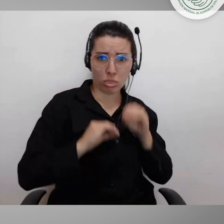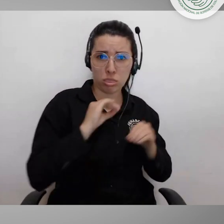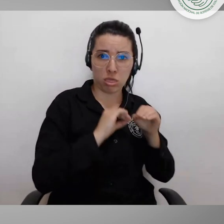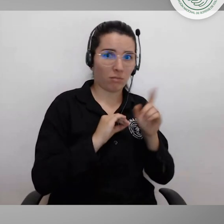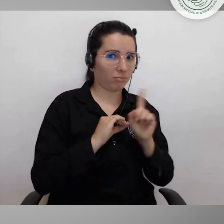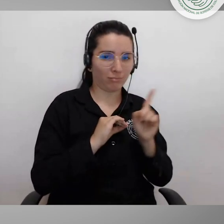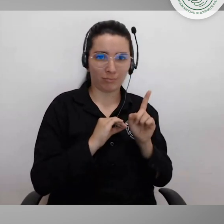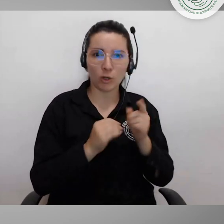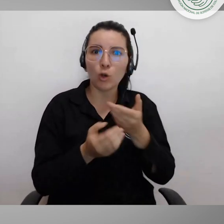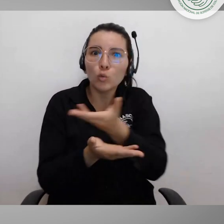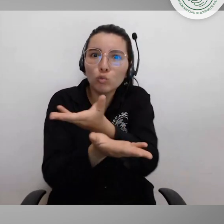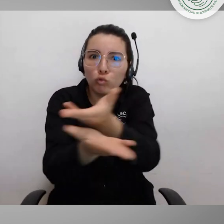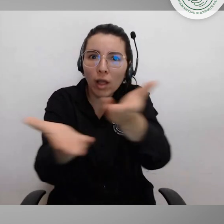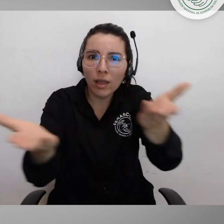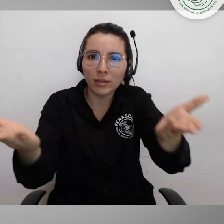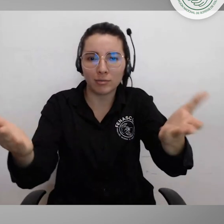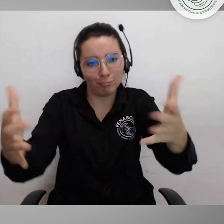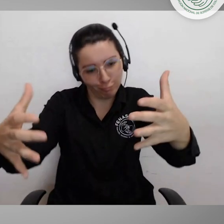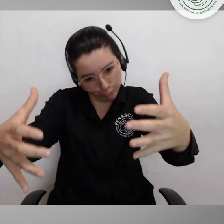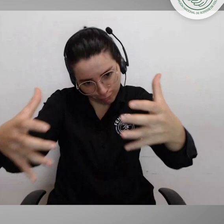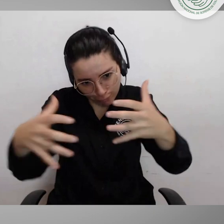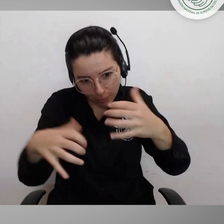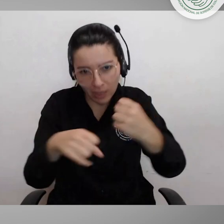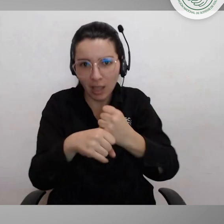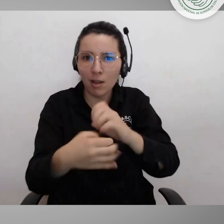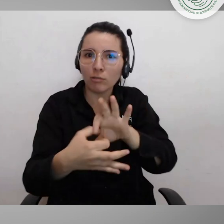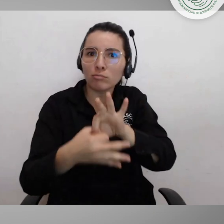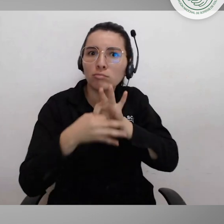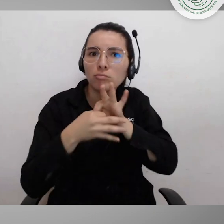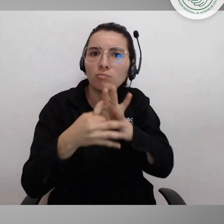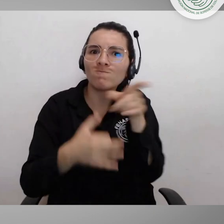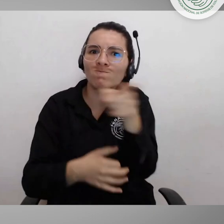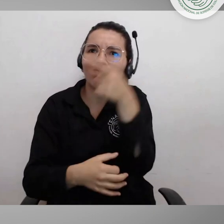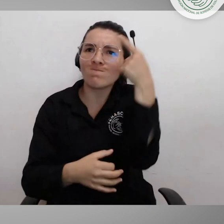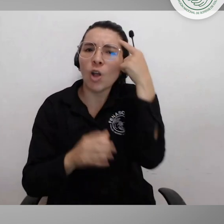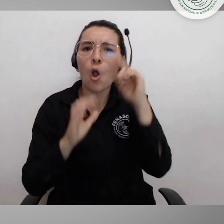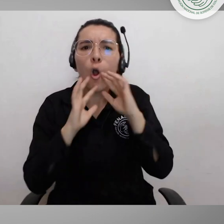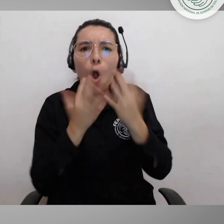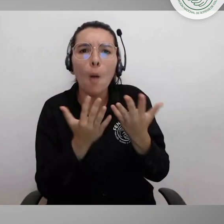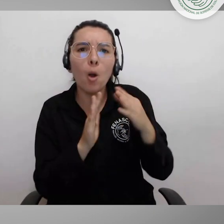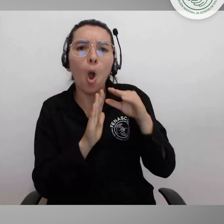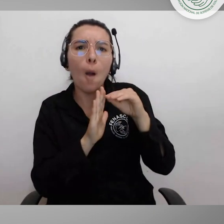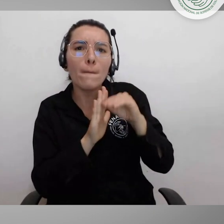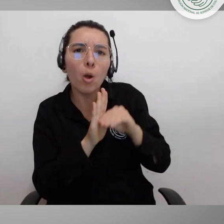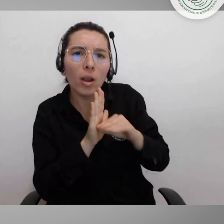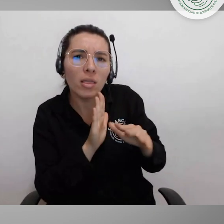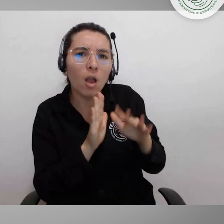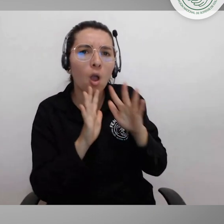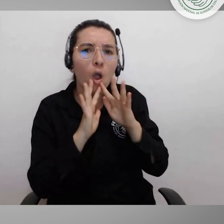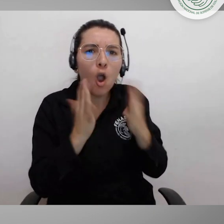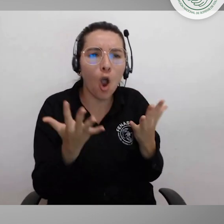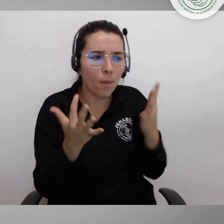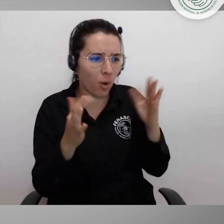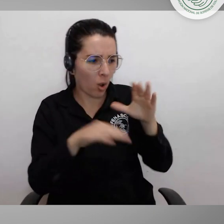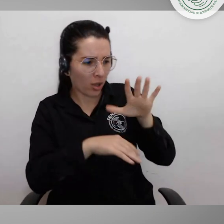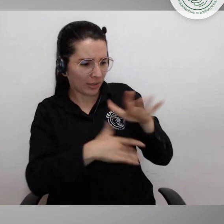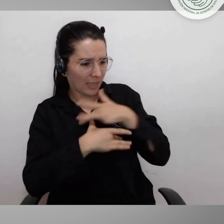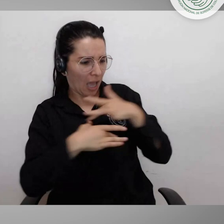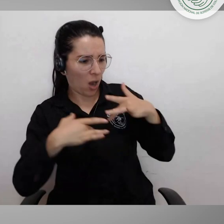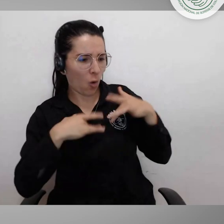colombianos. Y ahí también tendremos que, junto con todos ustedes, trabajar en cuál es